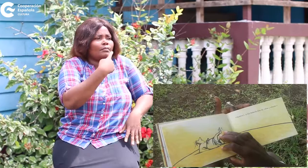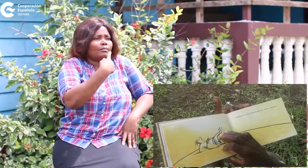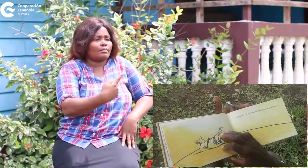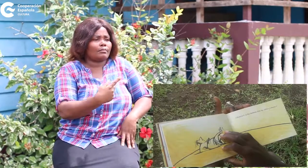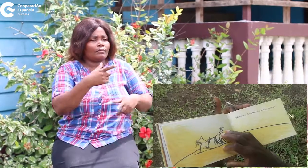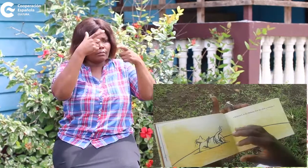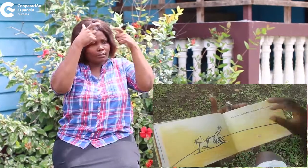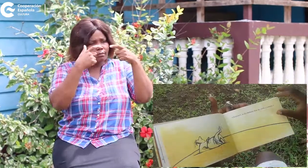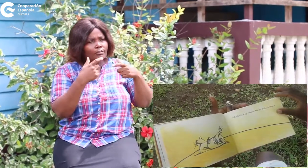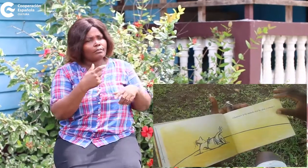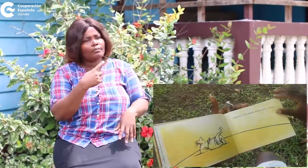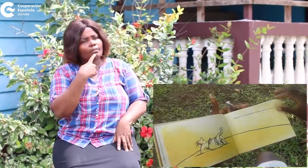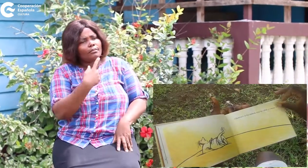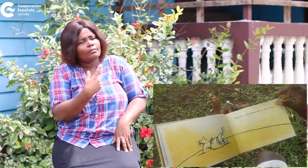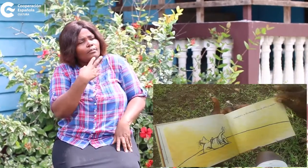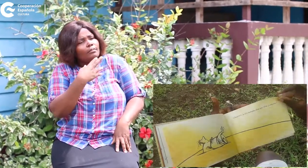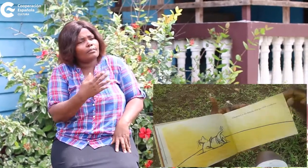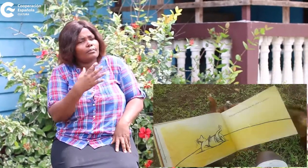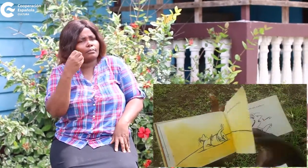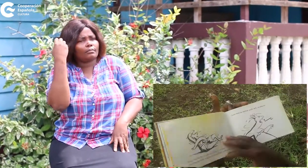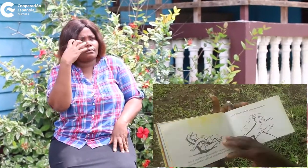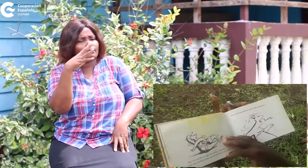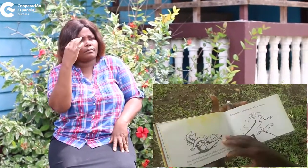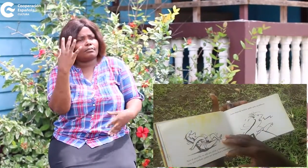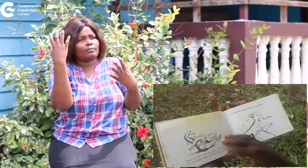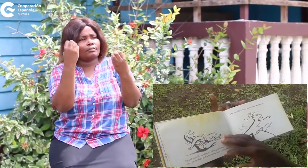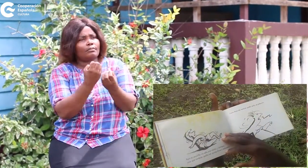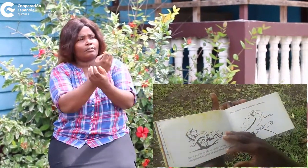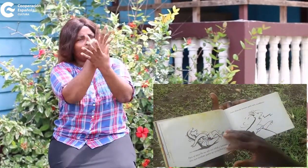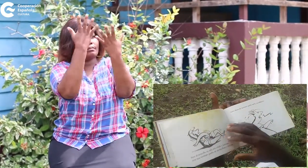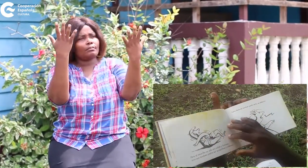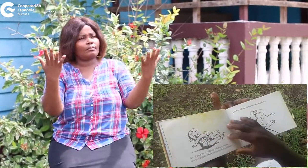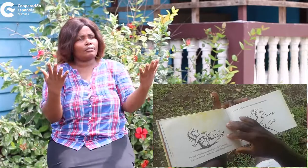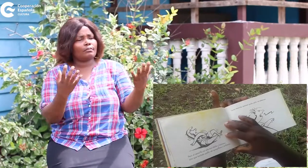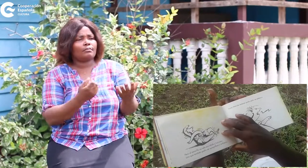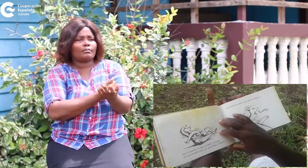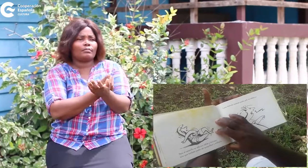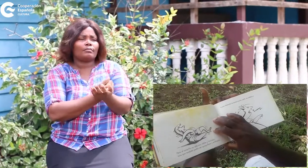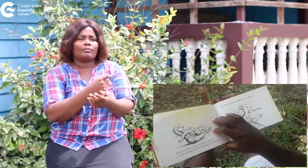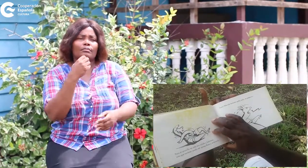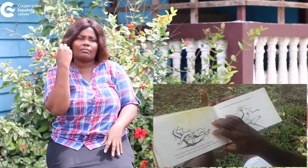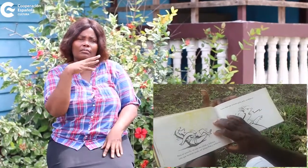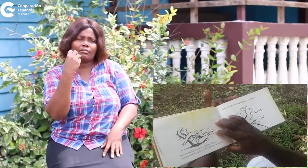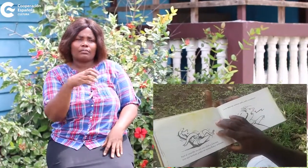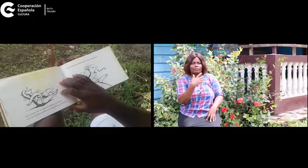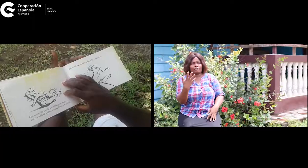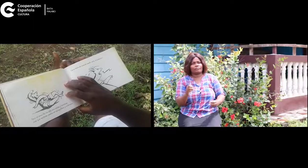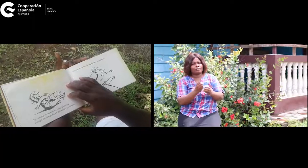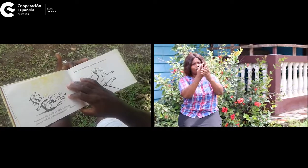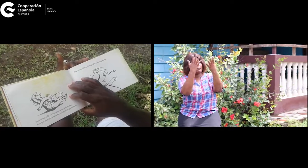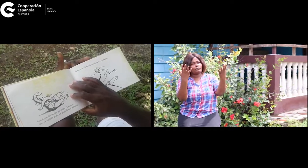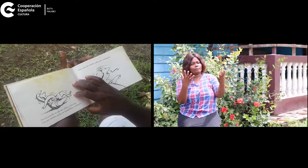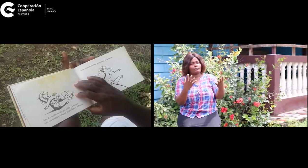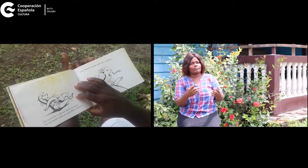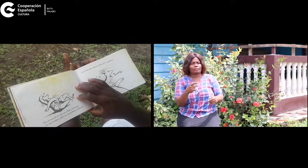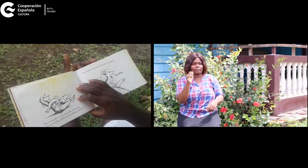Le dijo Maluida. ¡Eres tan cálido y luminoso! Pero el amarillo no sólo era cálido y luminoso, sino